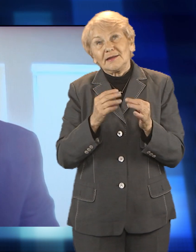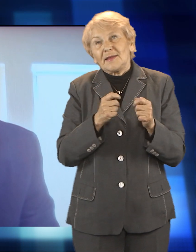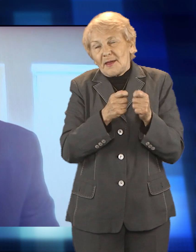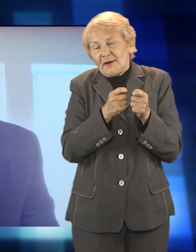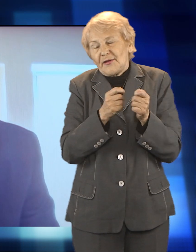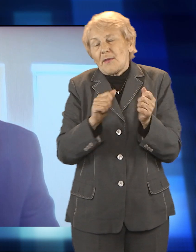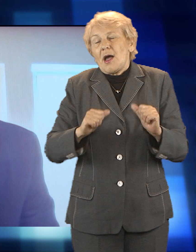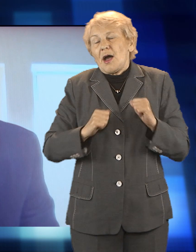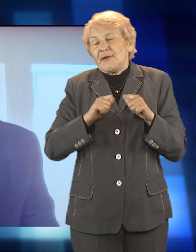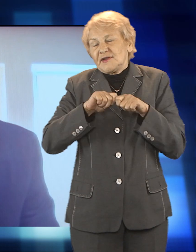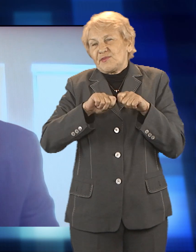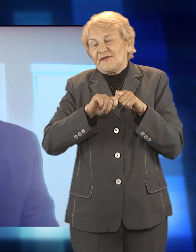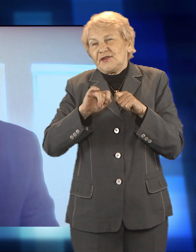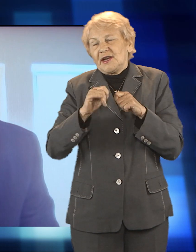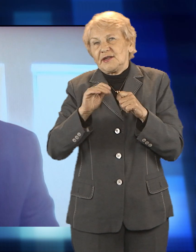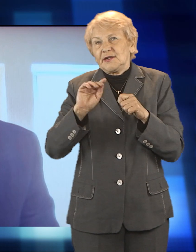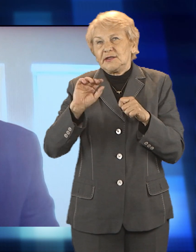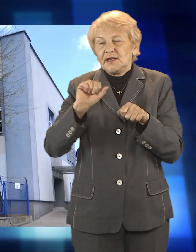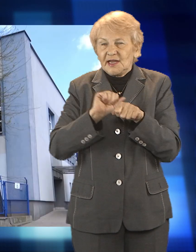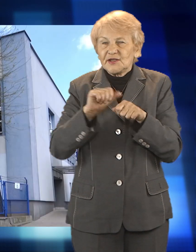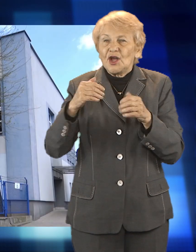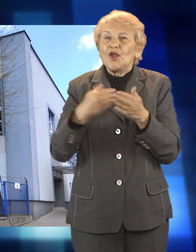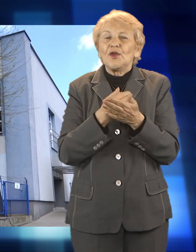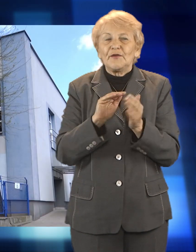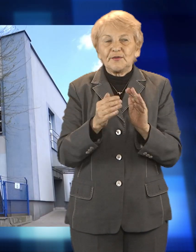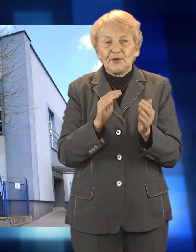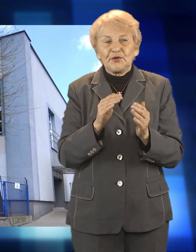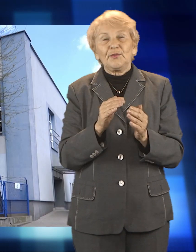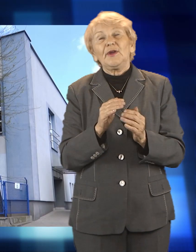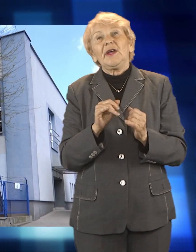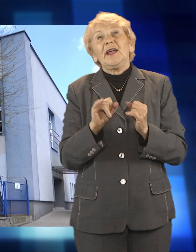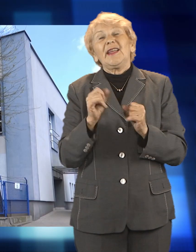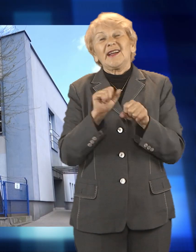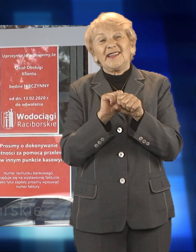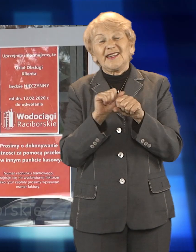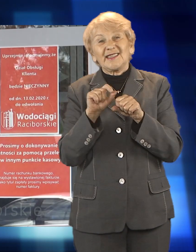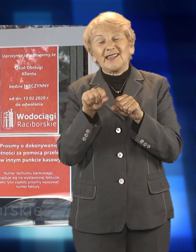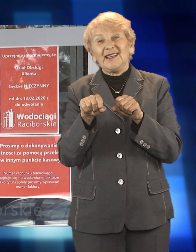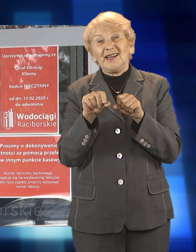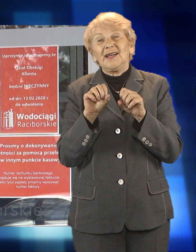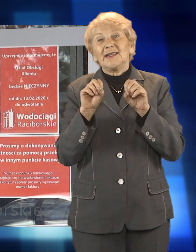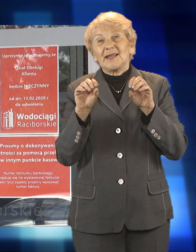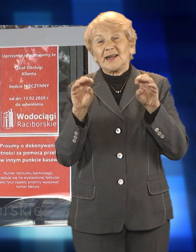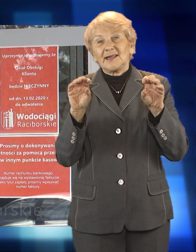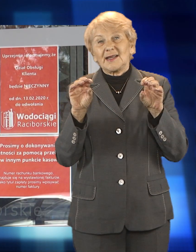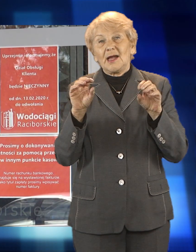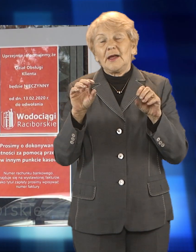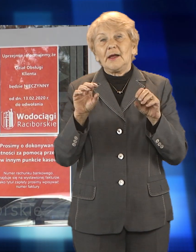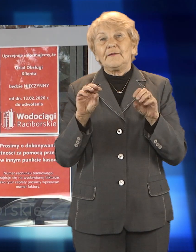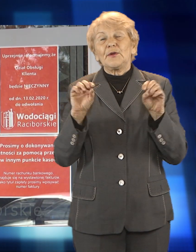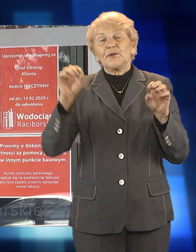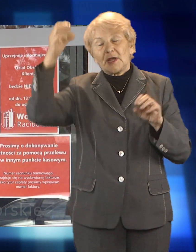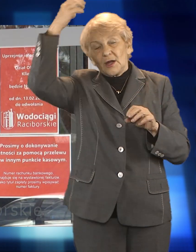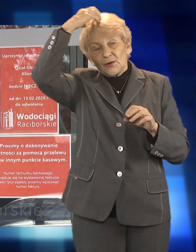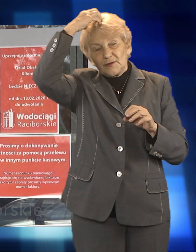Myślę, że będzie to dla Państwa pozytywna niespodzianka. Trwająca pandemia i zagrożenie epidemiczne wprowadziły szereg zmian w pracy